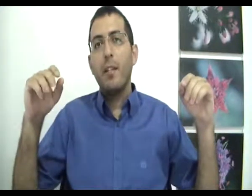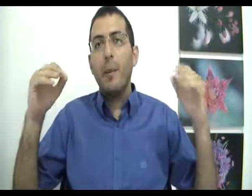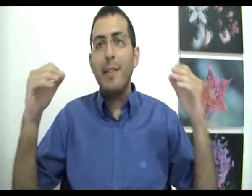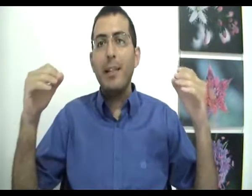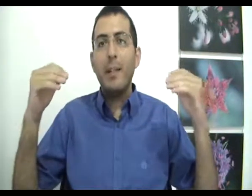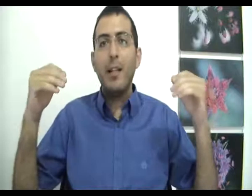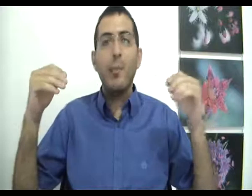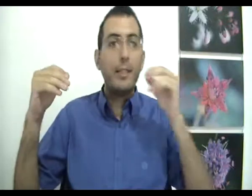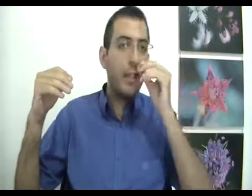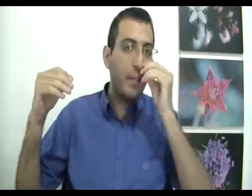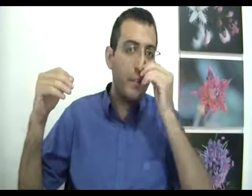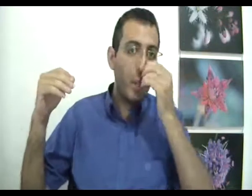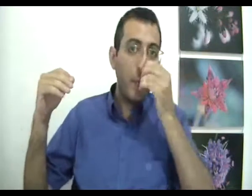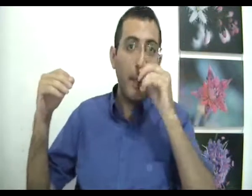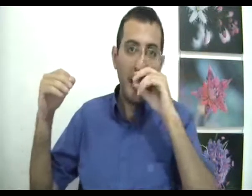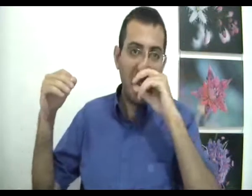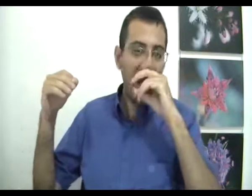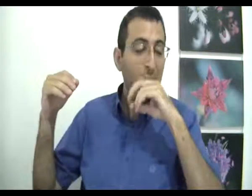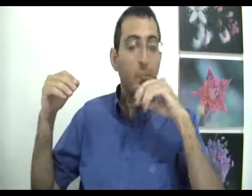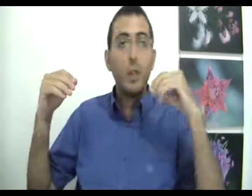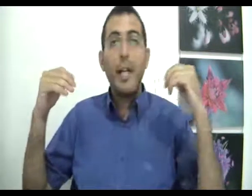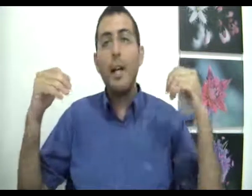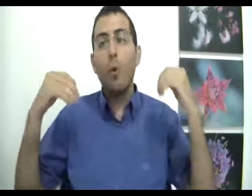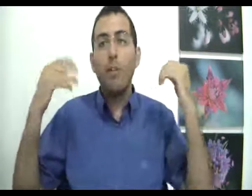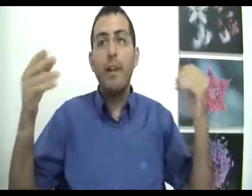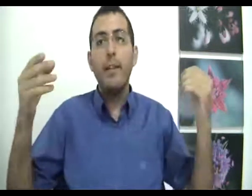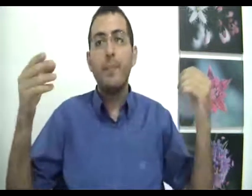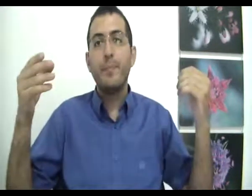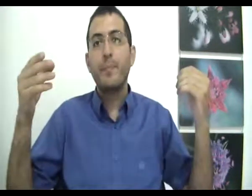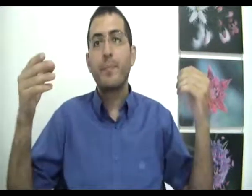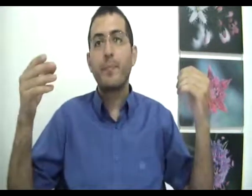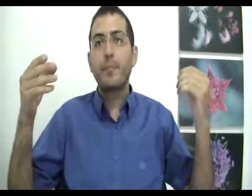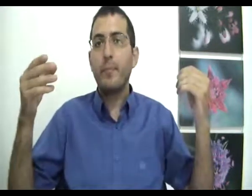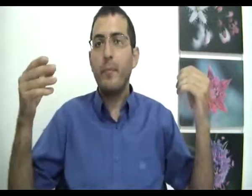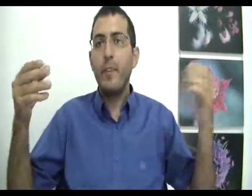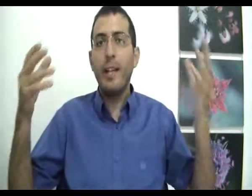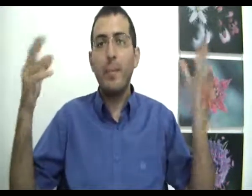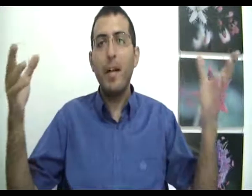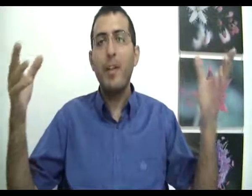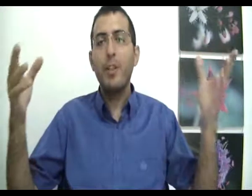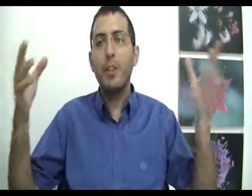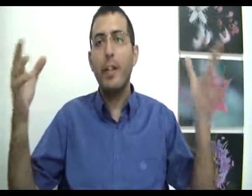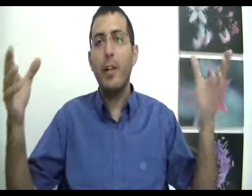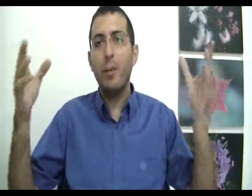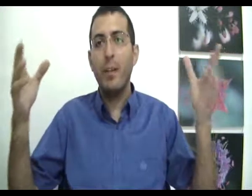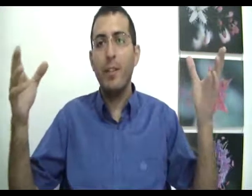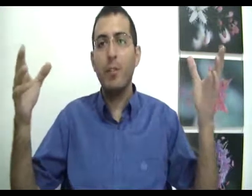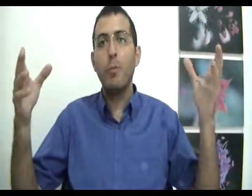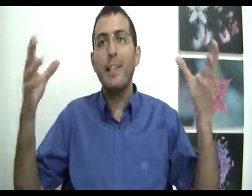ובעצם אנחנו מנסים לפתור את הבעיה של איך הוא חווה את מה שקרה לו בעבר. זאת אומרת,